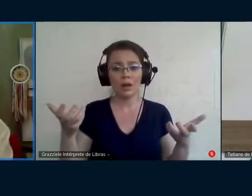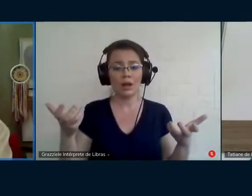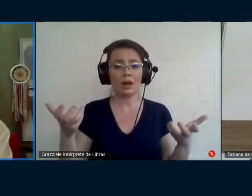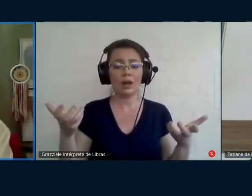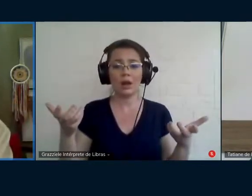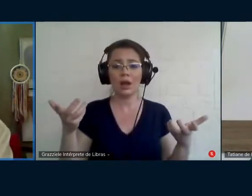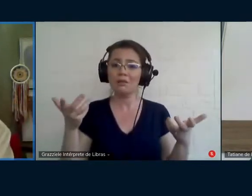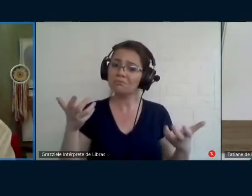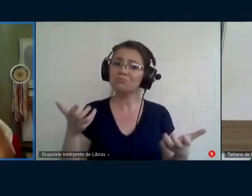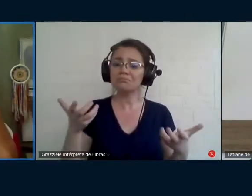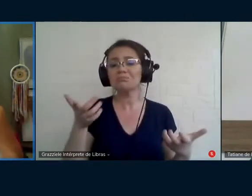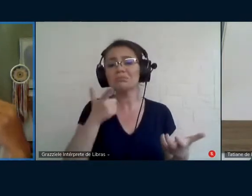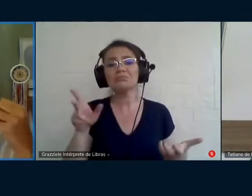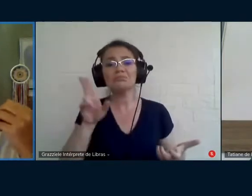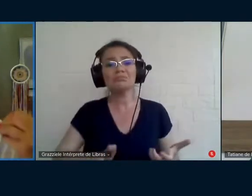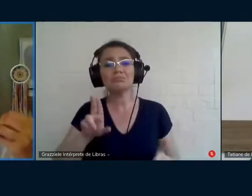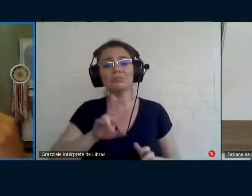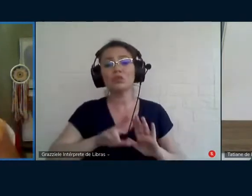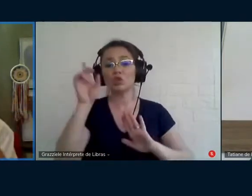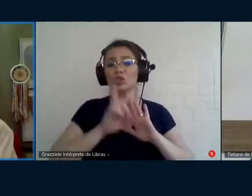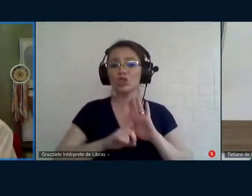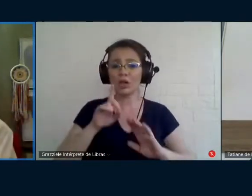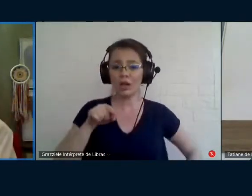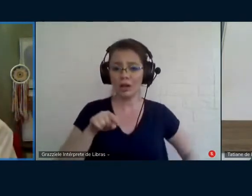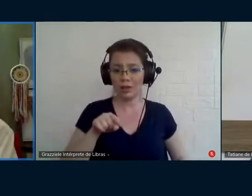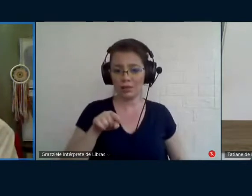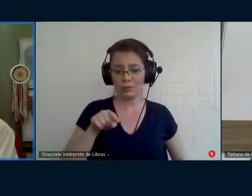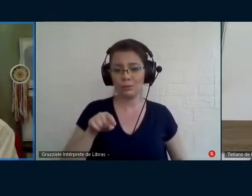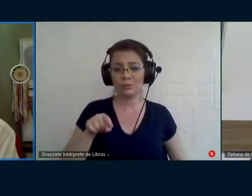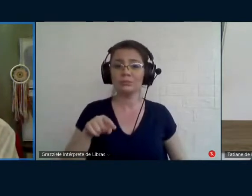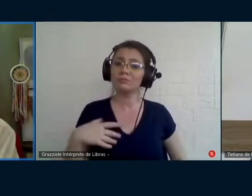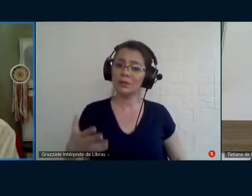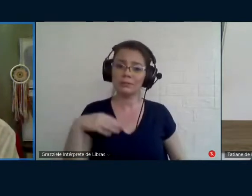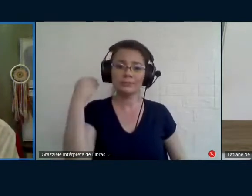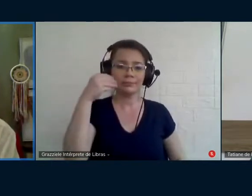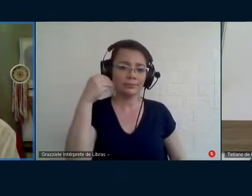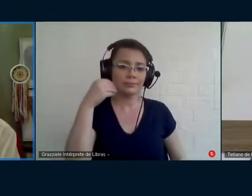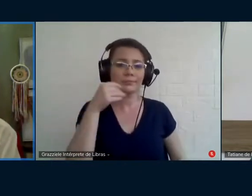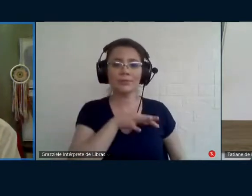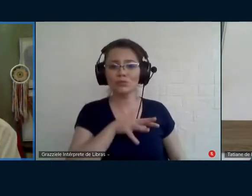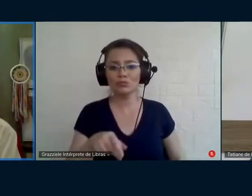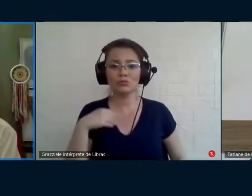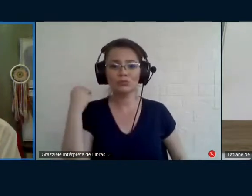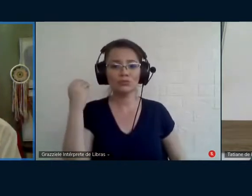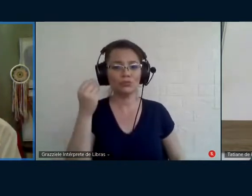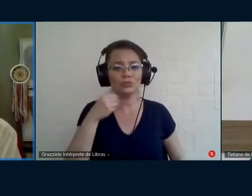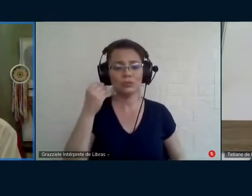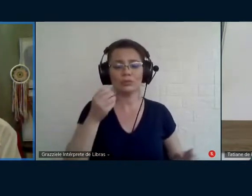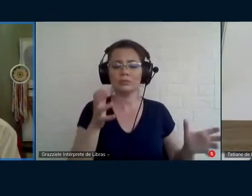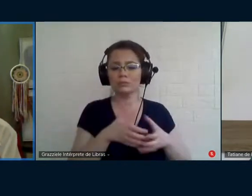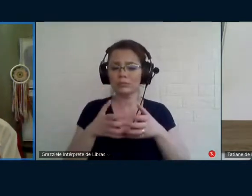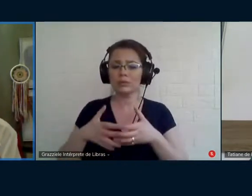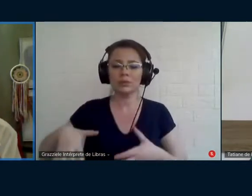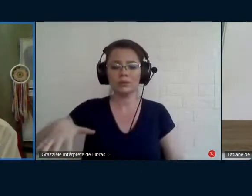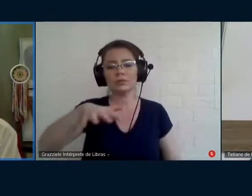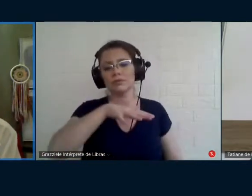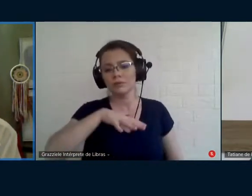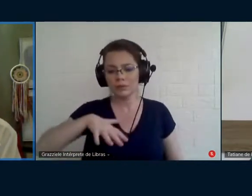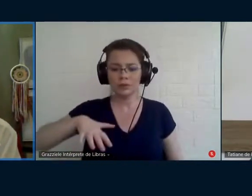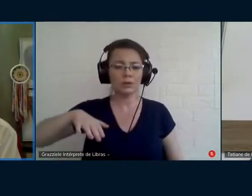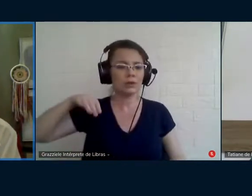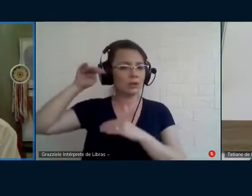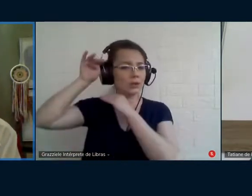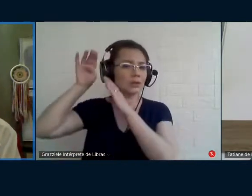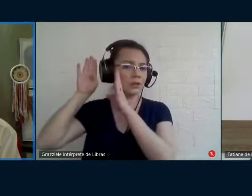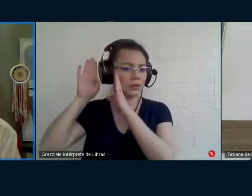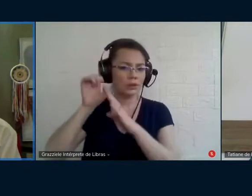como um direito, né? Então, a todas as suas experiências e vivências nesse universo no caso sonoro que você